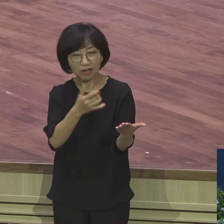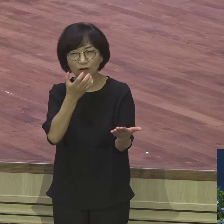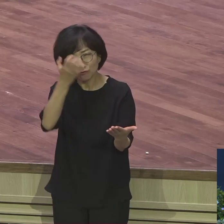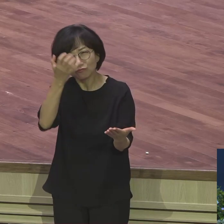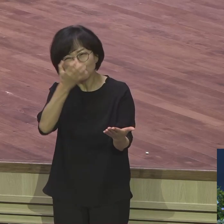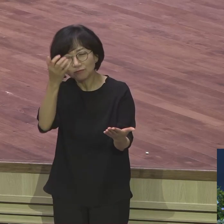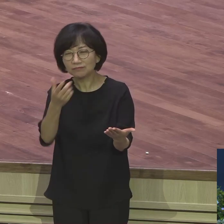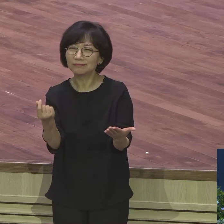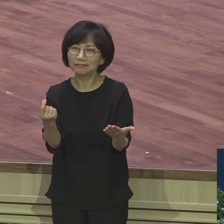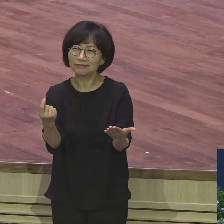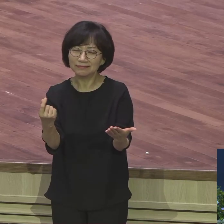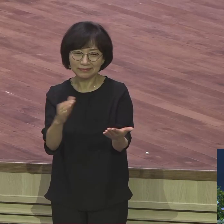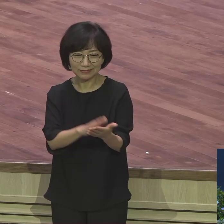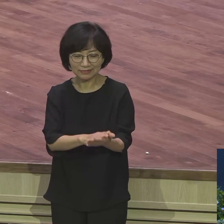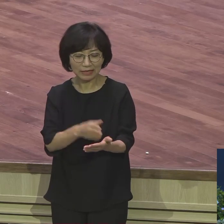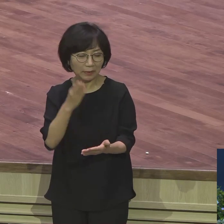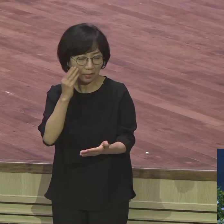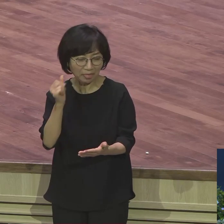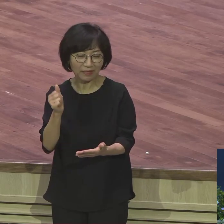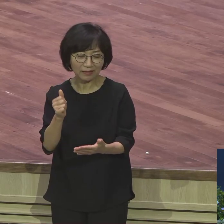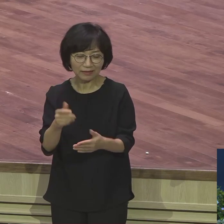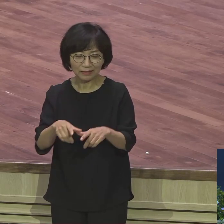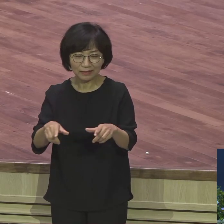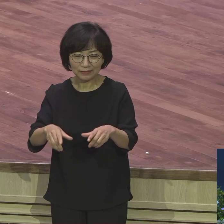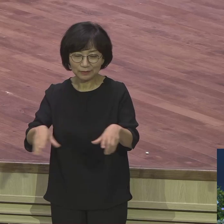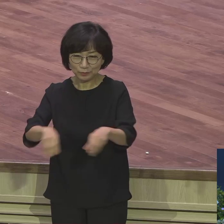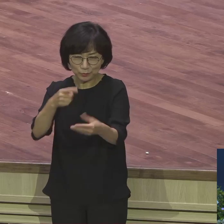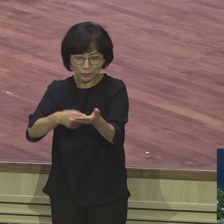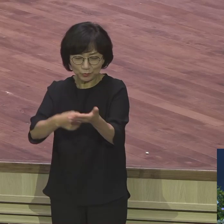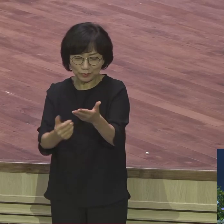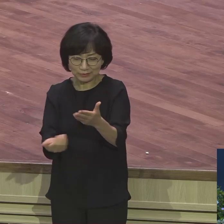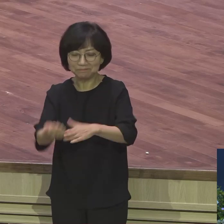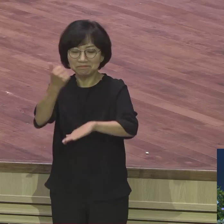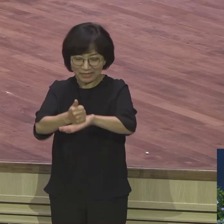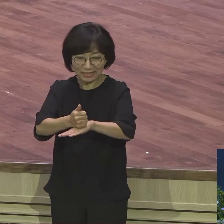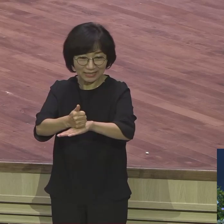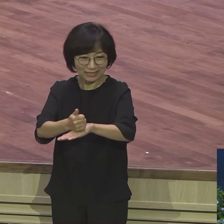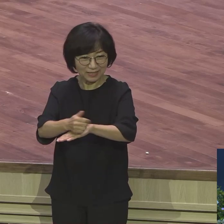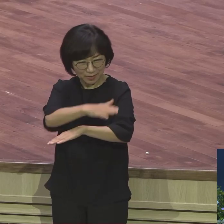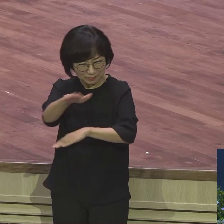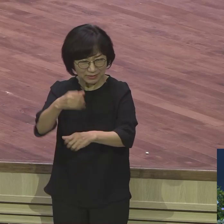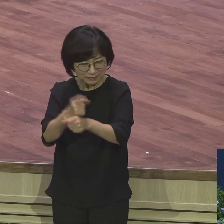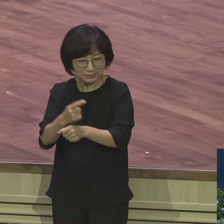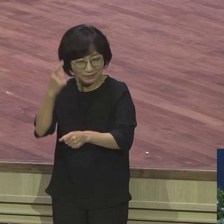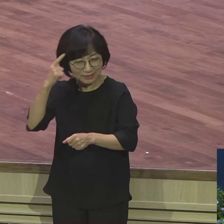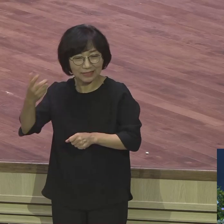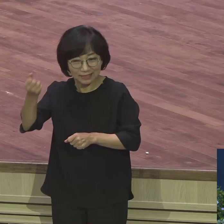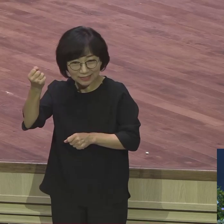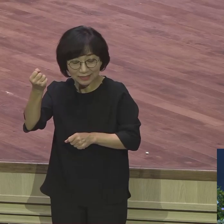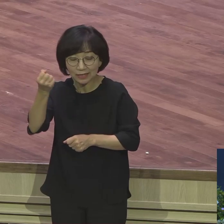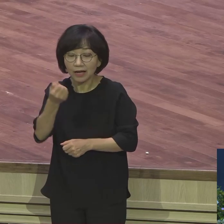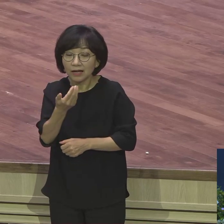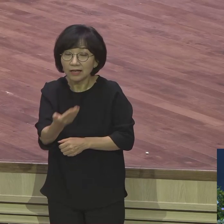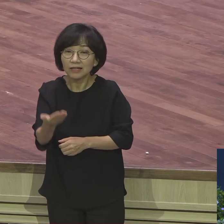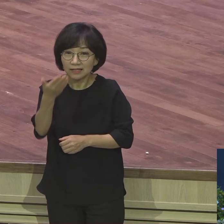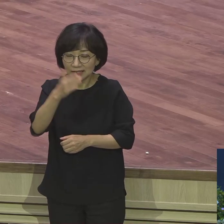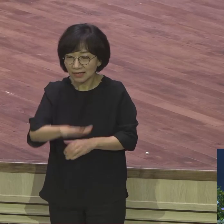형통한 자가 되었고 총리가 되었지. 그런데 오늘 이 본문에 나오는 요셉의